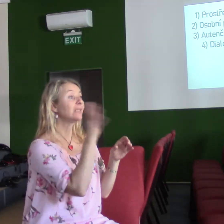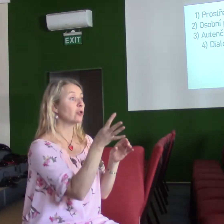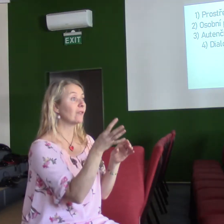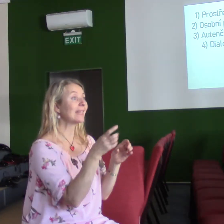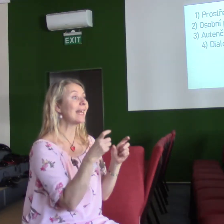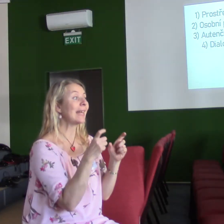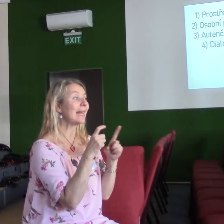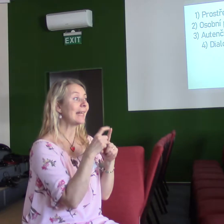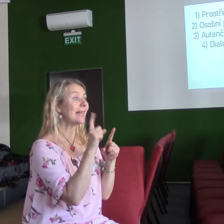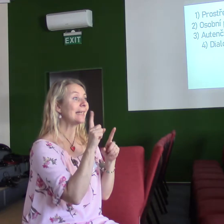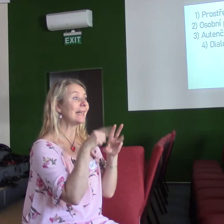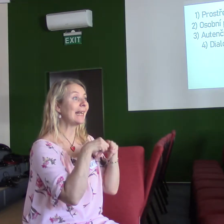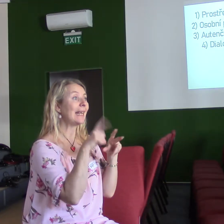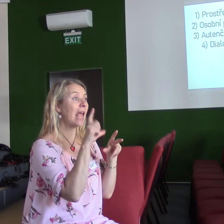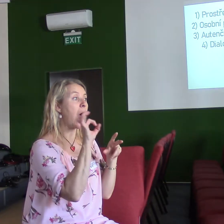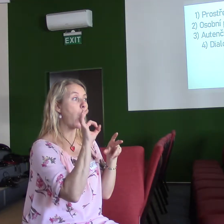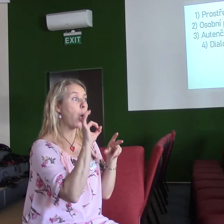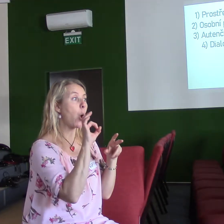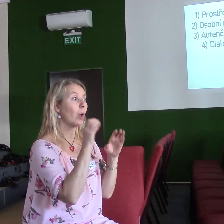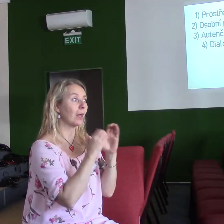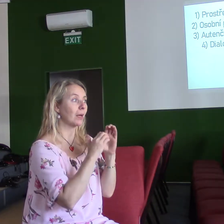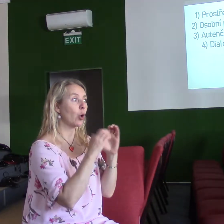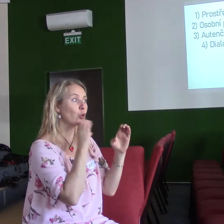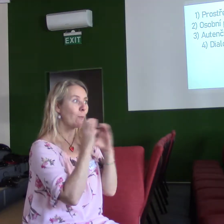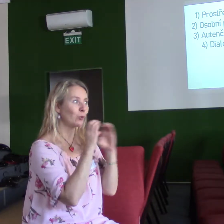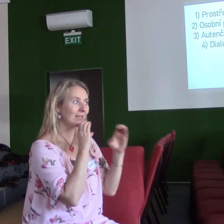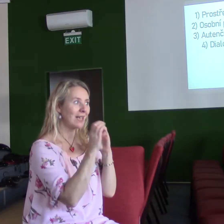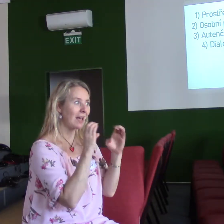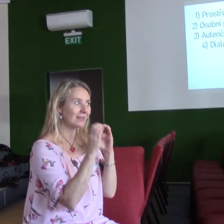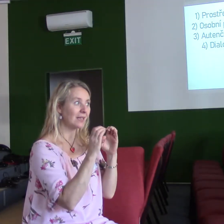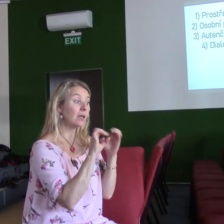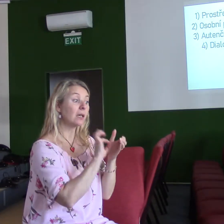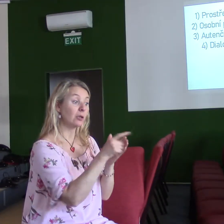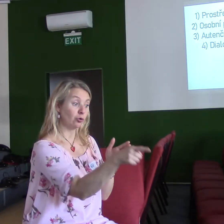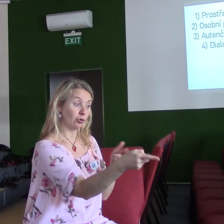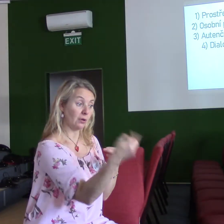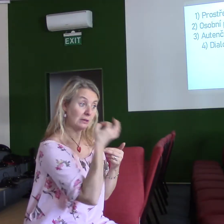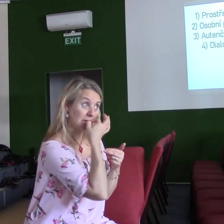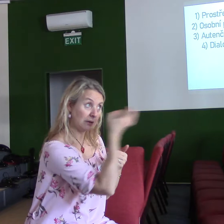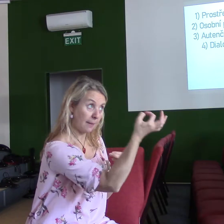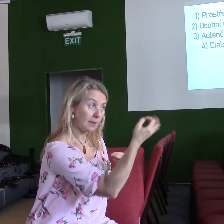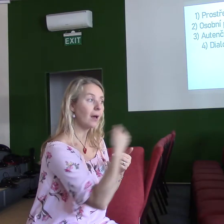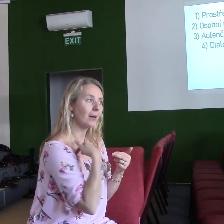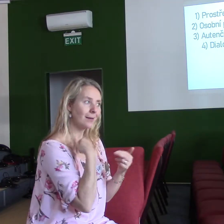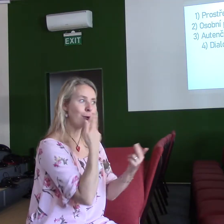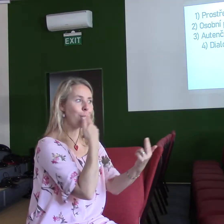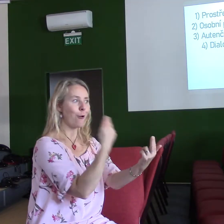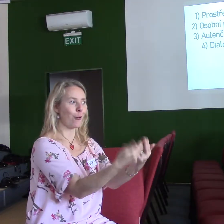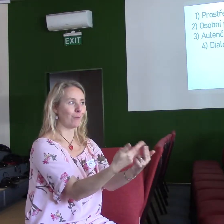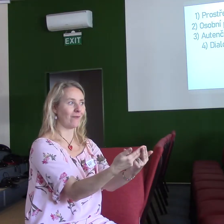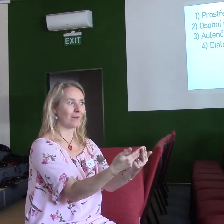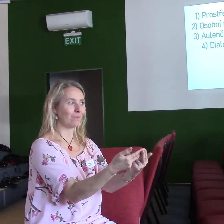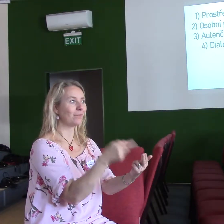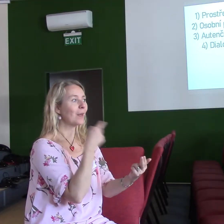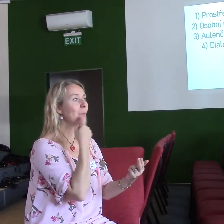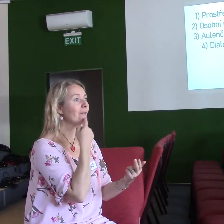prostor k otázkám. Vysvětoval podobenství, odpovídal i na hloupé otázky, jako třeba, kdo bude první božím království Ježíši?